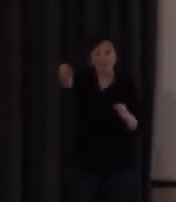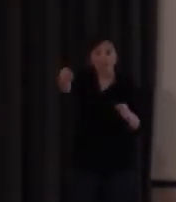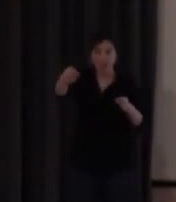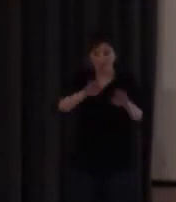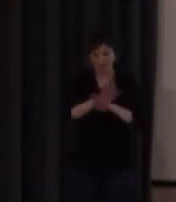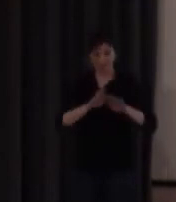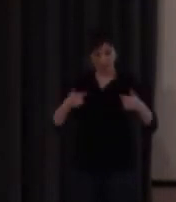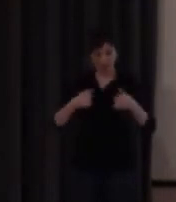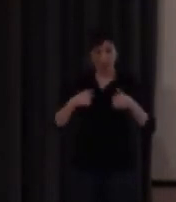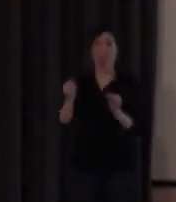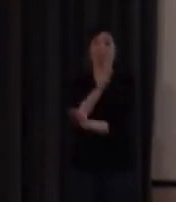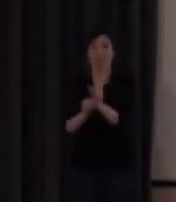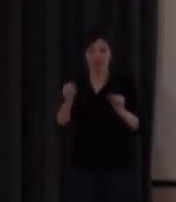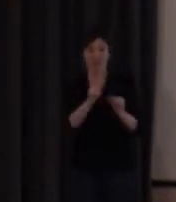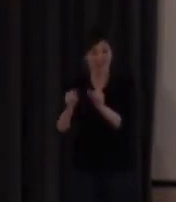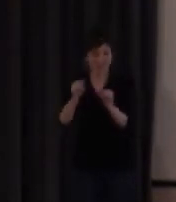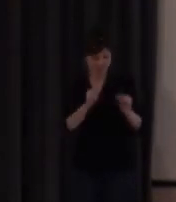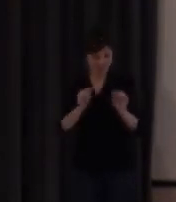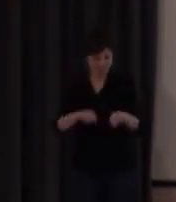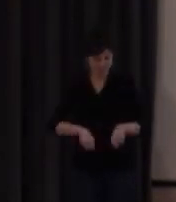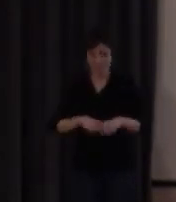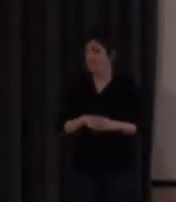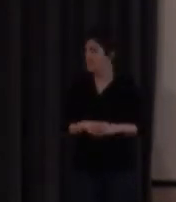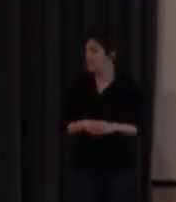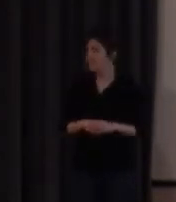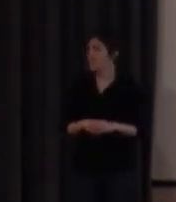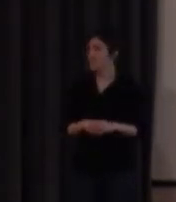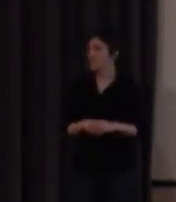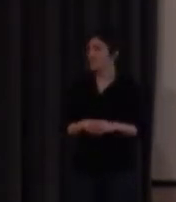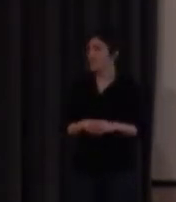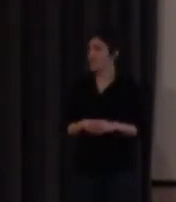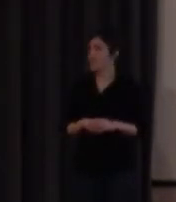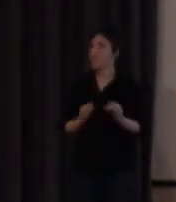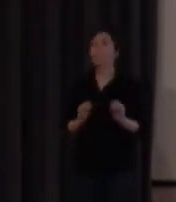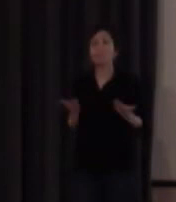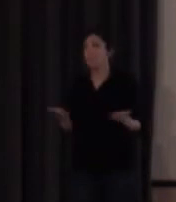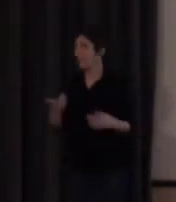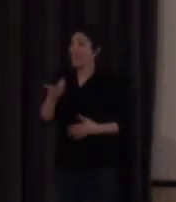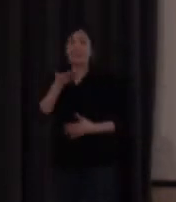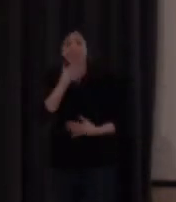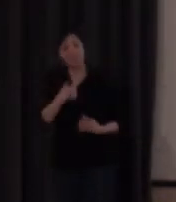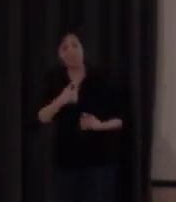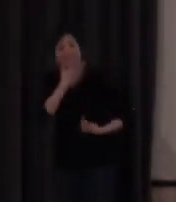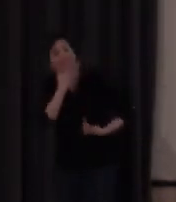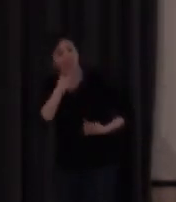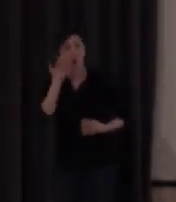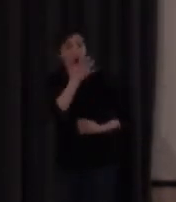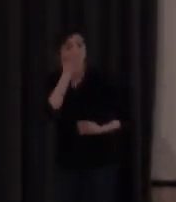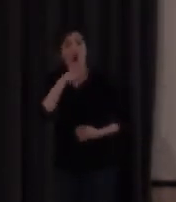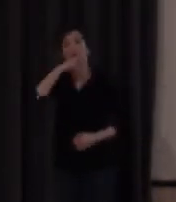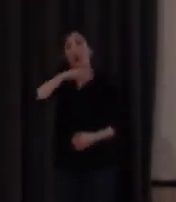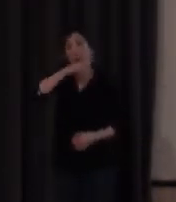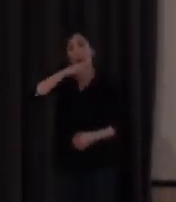a la conclusión de lo que les voy a contar hoy. No en vano mi signo es este, Rubén, el